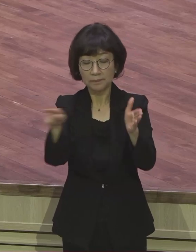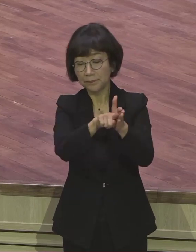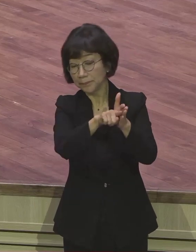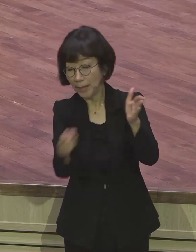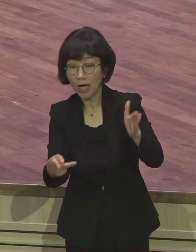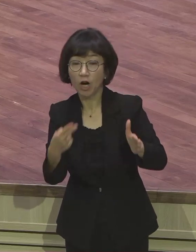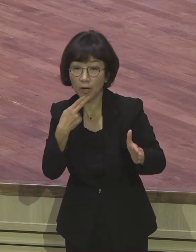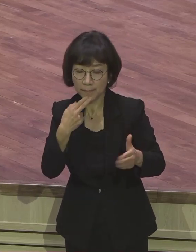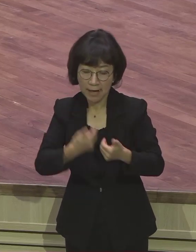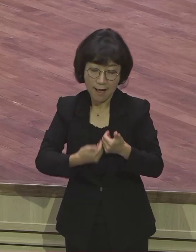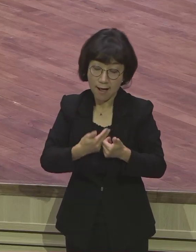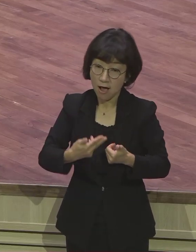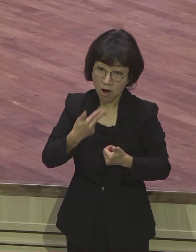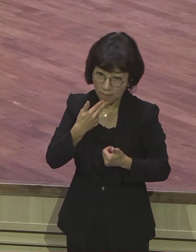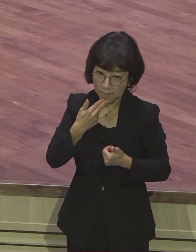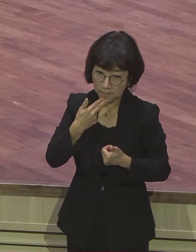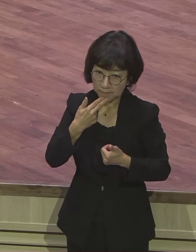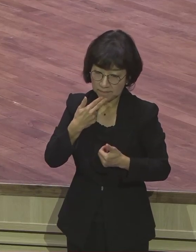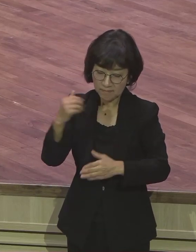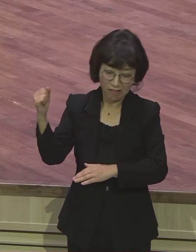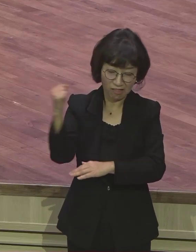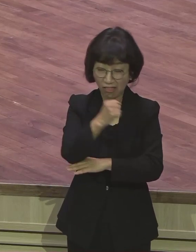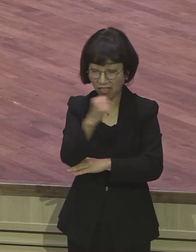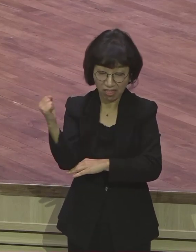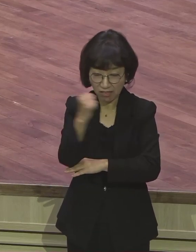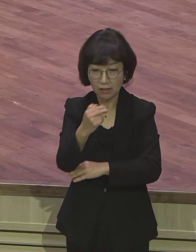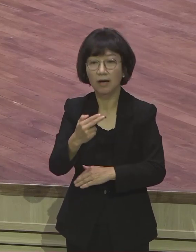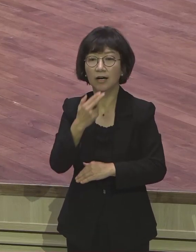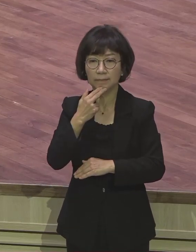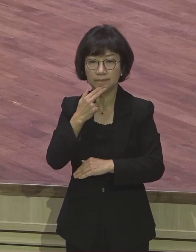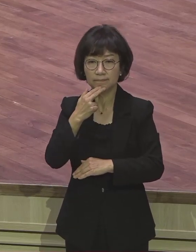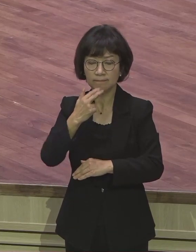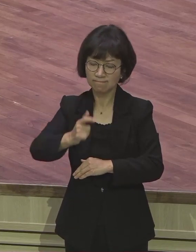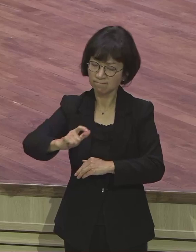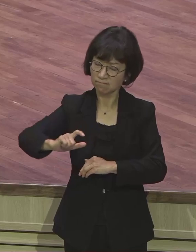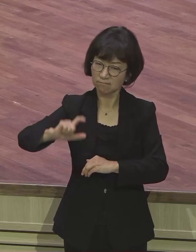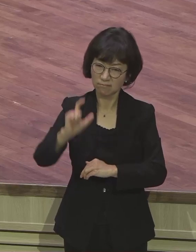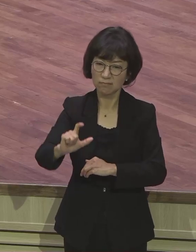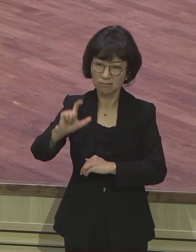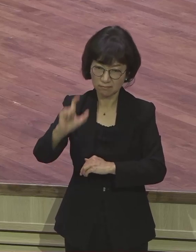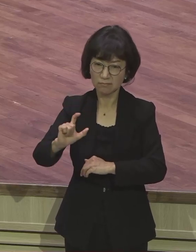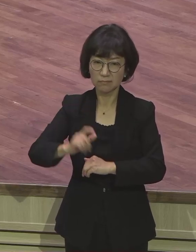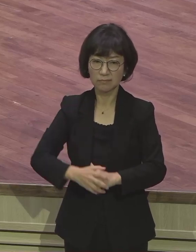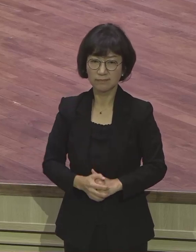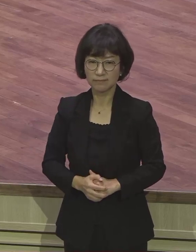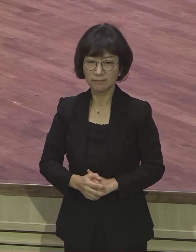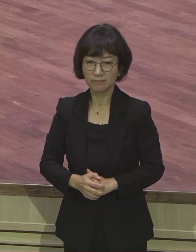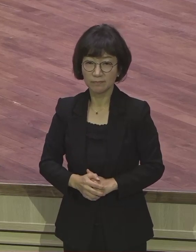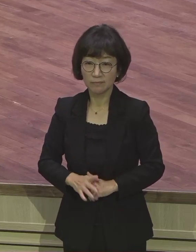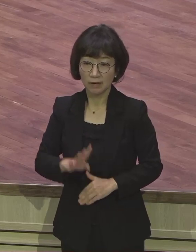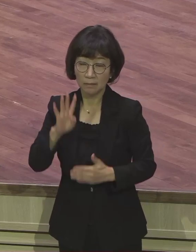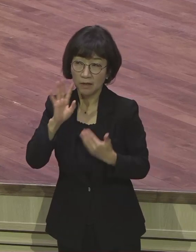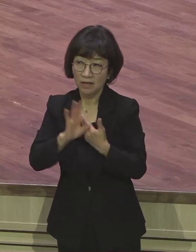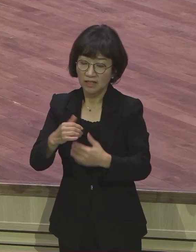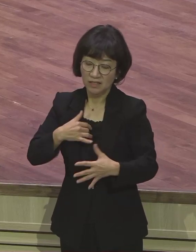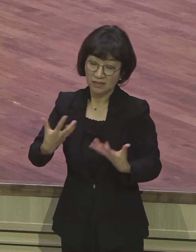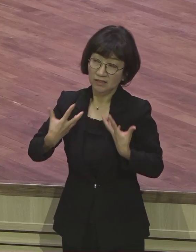갈등하자 시험 들었다 낙심했다 뭐 나 힘 빠졌다 그 전부 다 뭐요 사단이 속았다